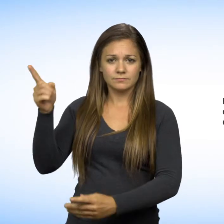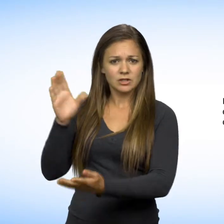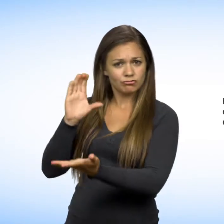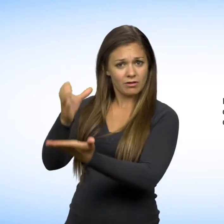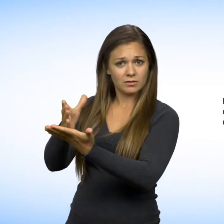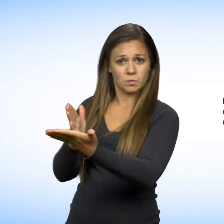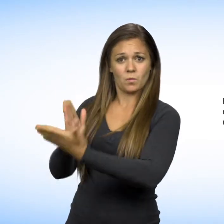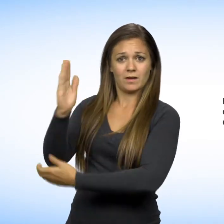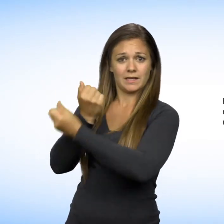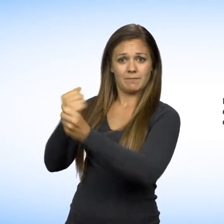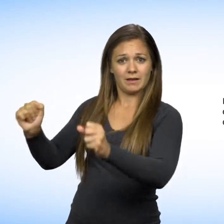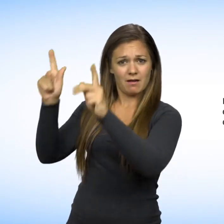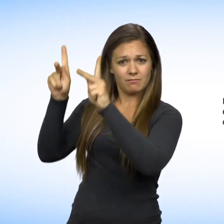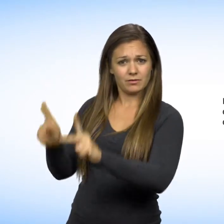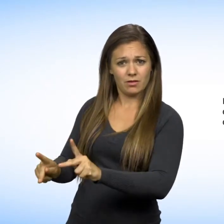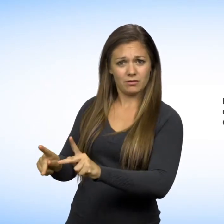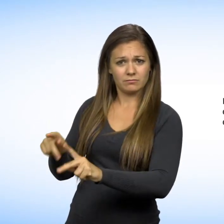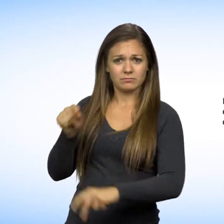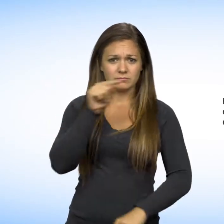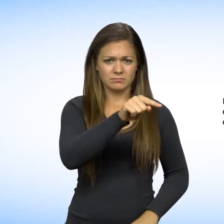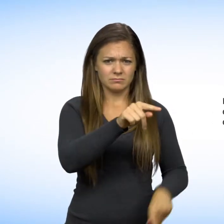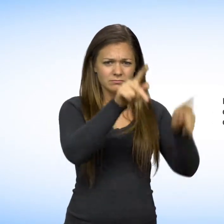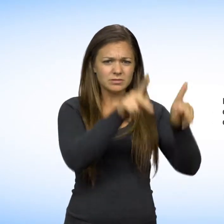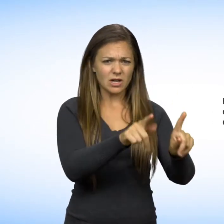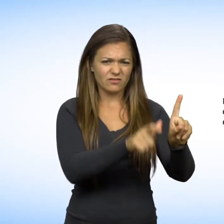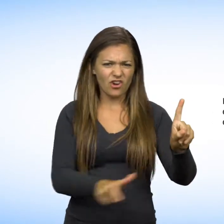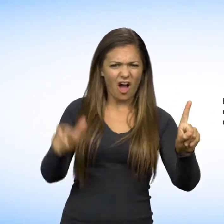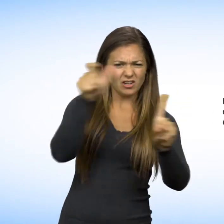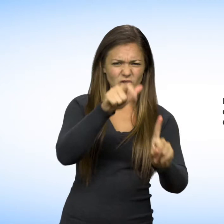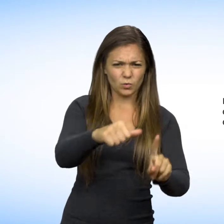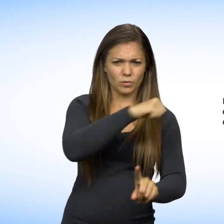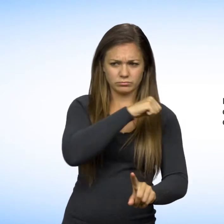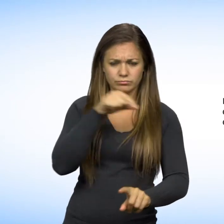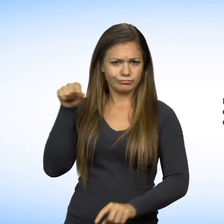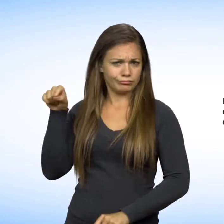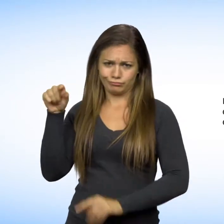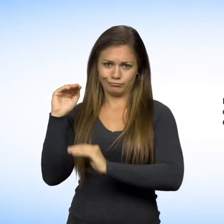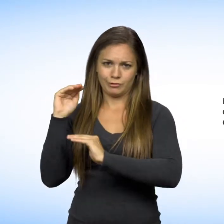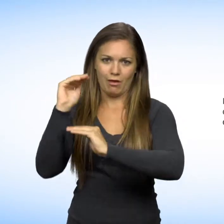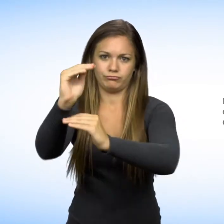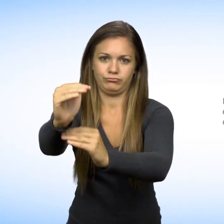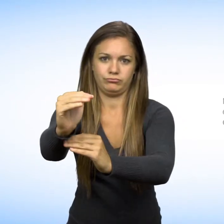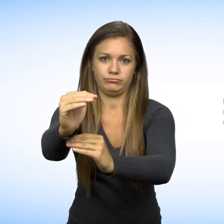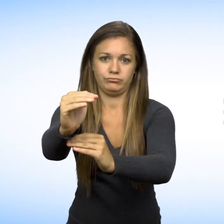La Charte des droits et libertés de la personne vous protège contre les représailles subies à la suite d'un dépôt d'une plainte à la Commission.